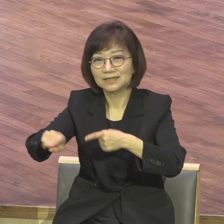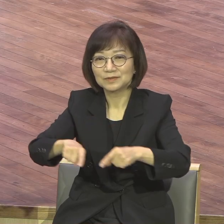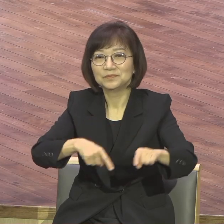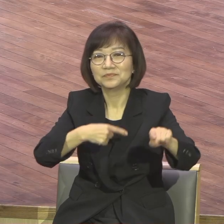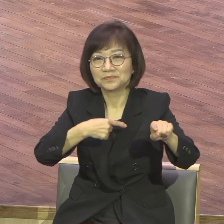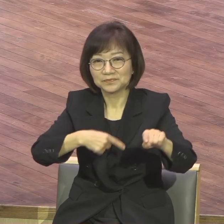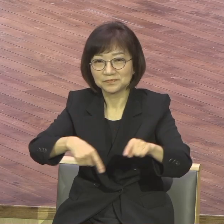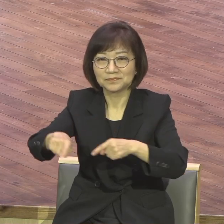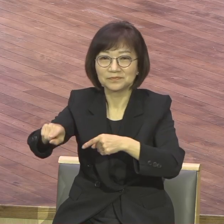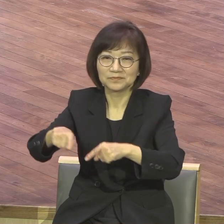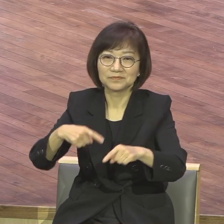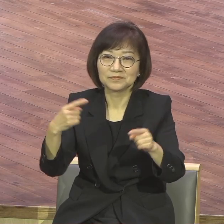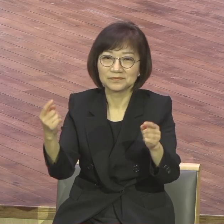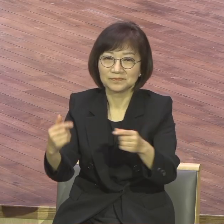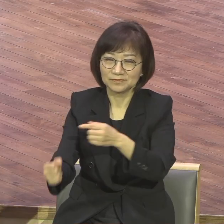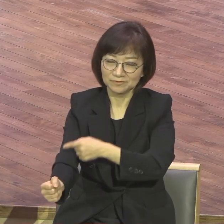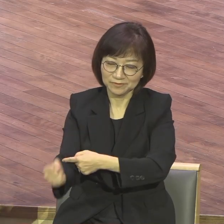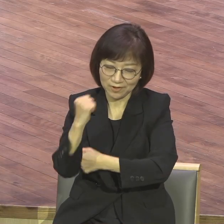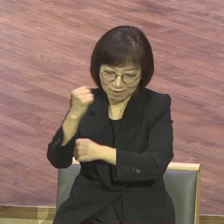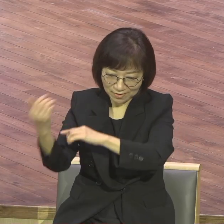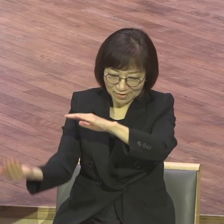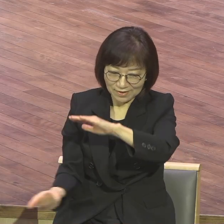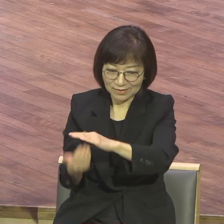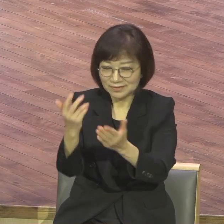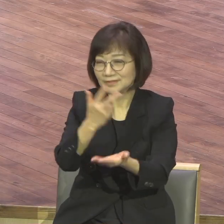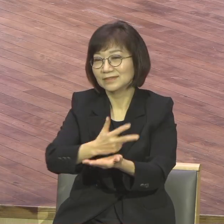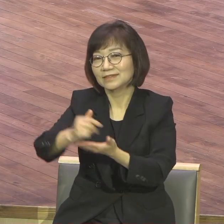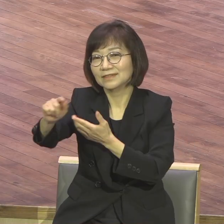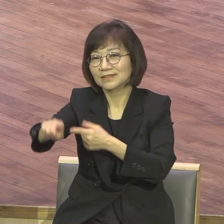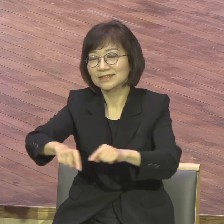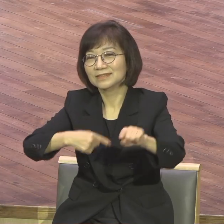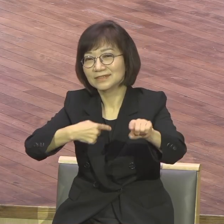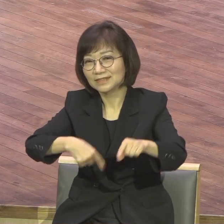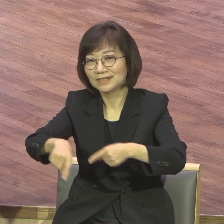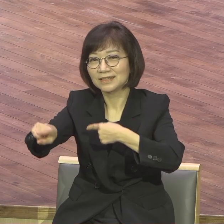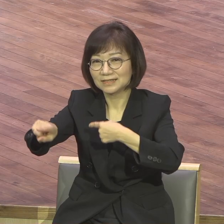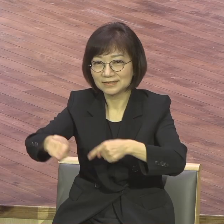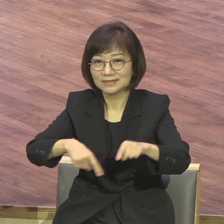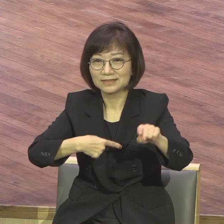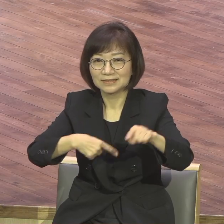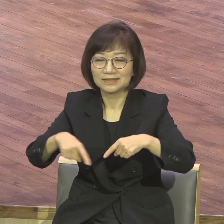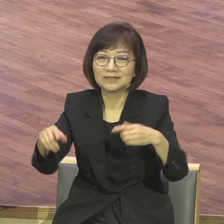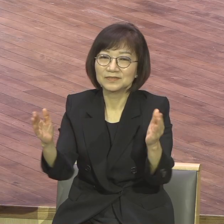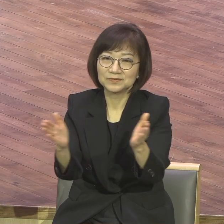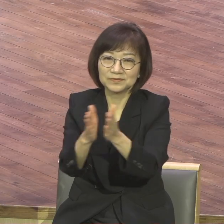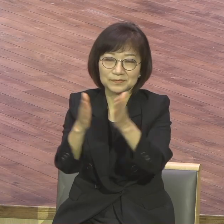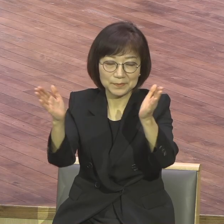전문의 주가 마시리 신가